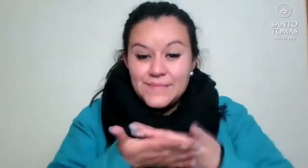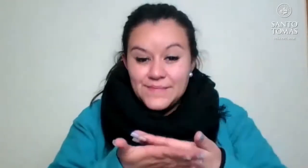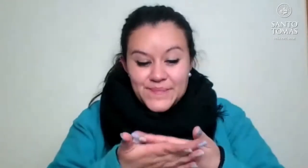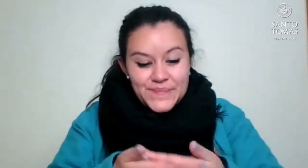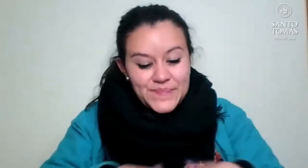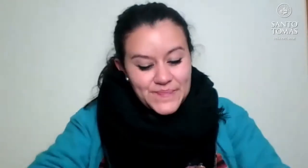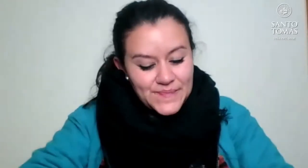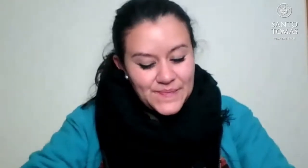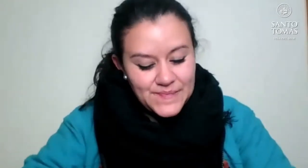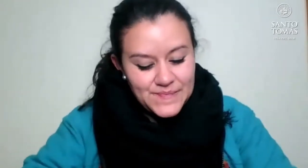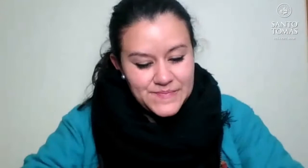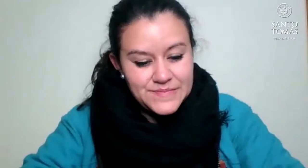¿Bien?